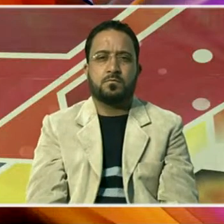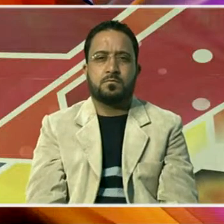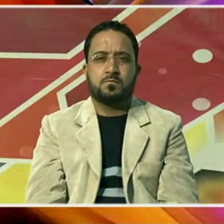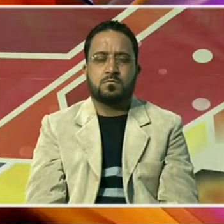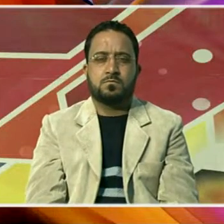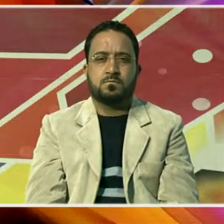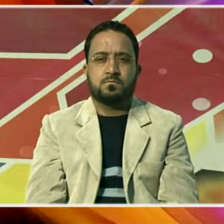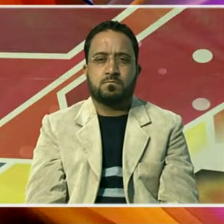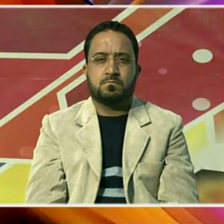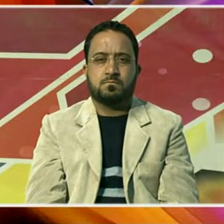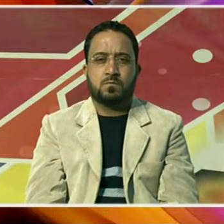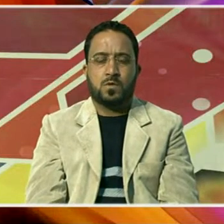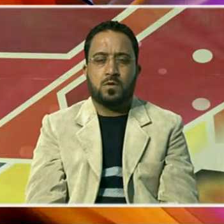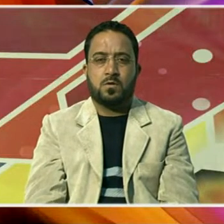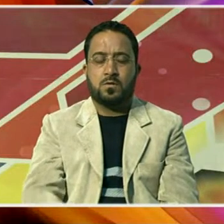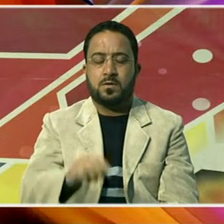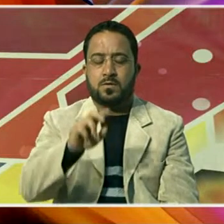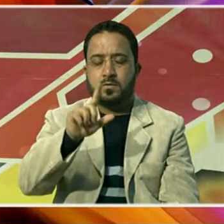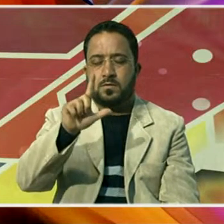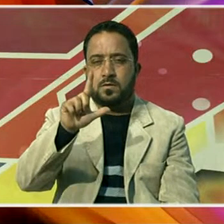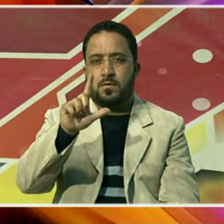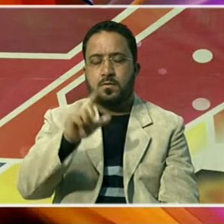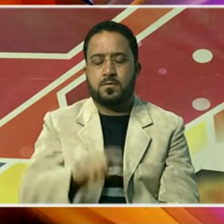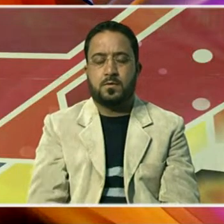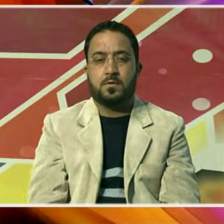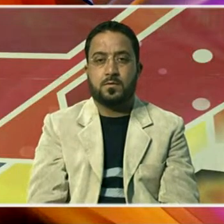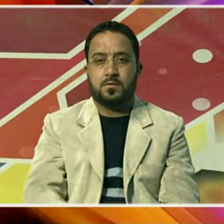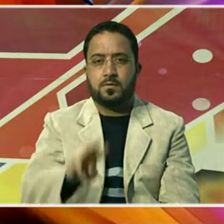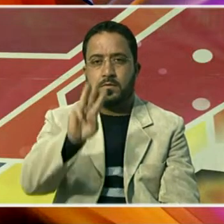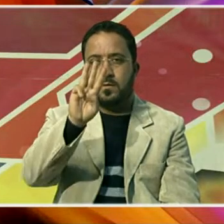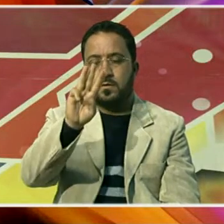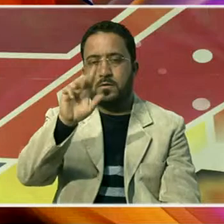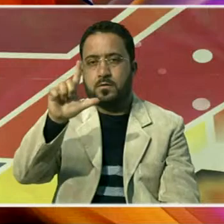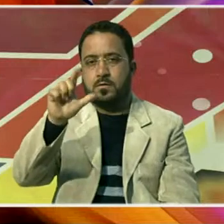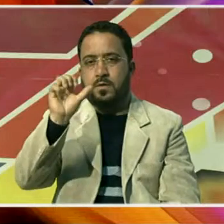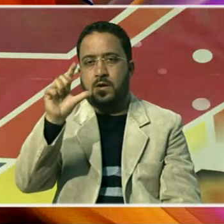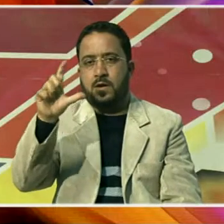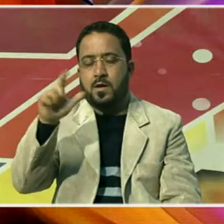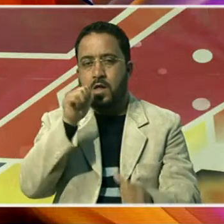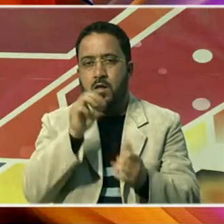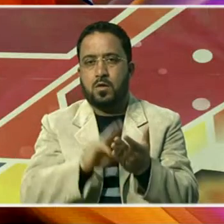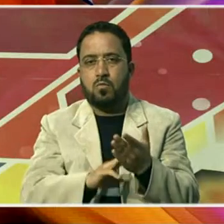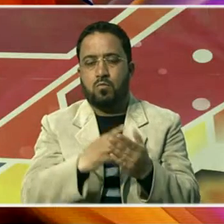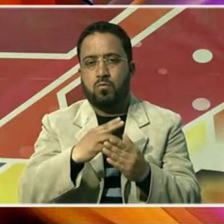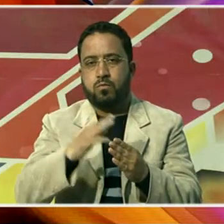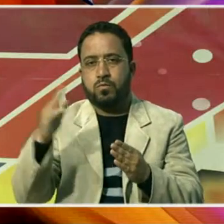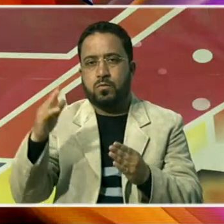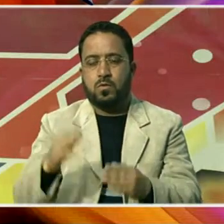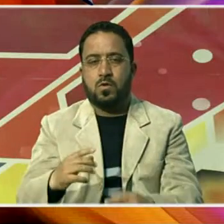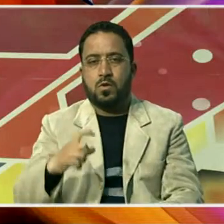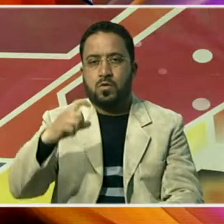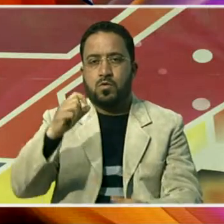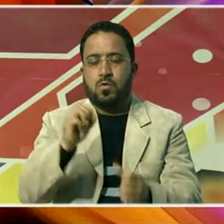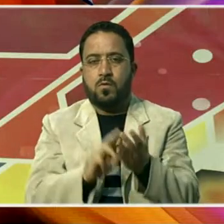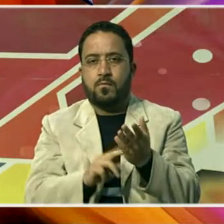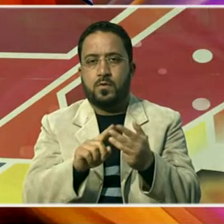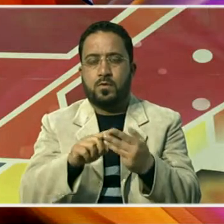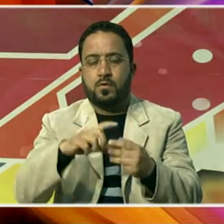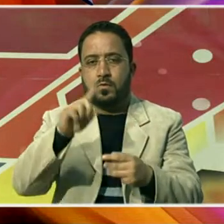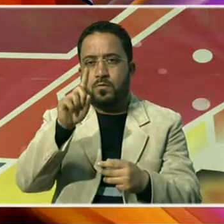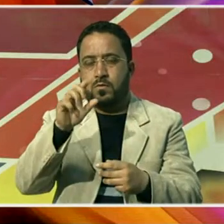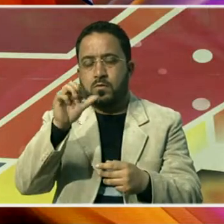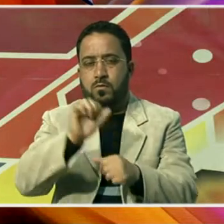مزید ستائیس لاکھ اٹیس ہزار سے زیادہ لوگوں کو کووڈ ویکسین کے ٹیکے